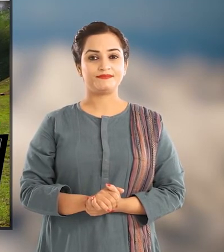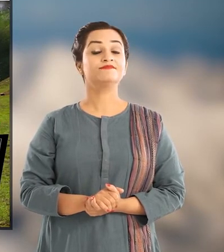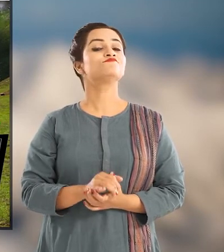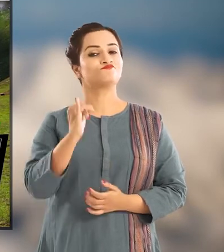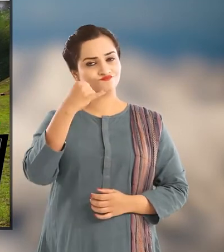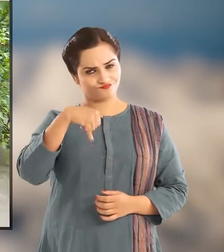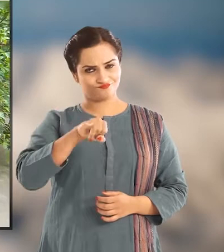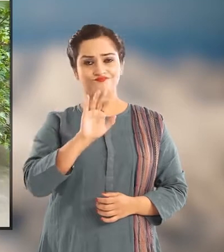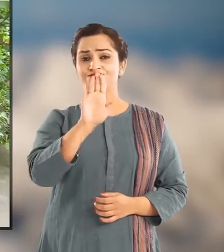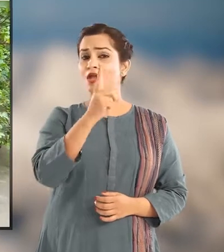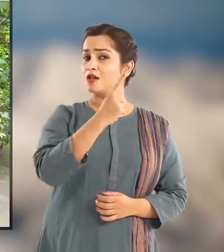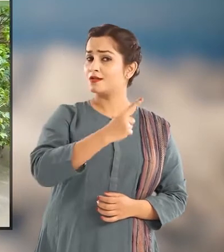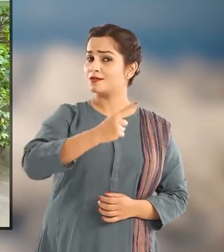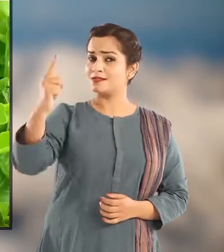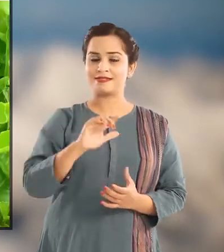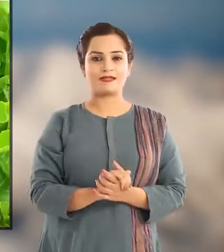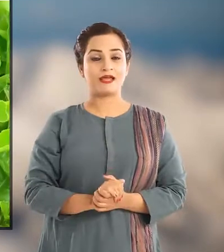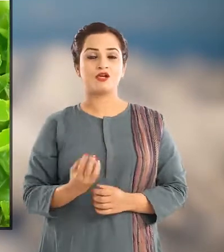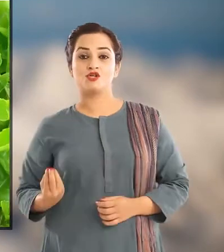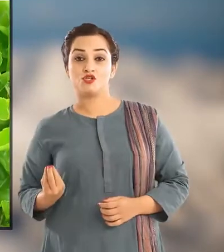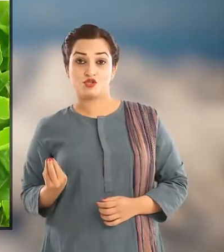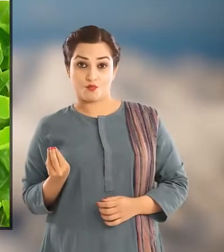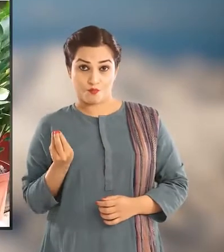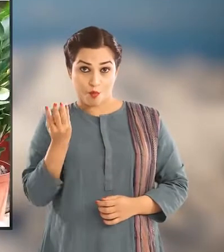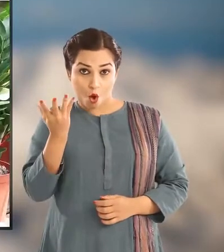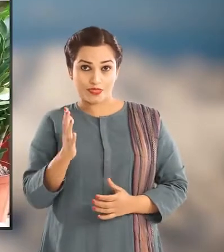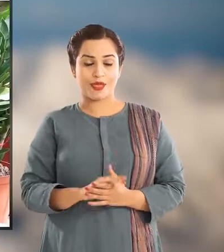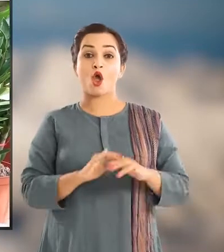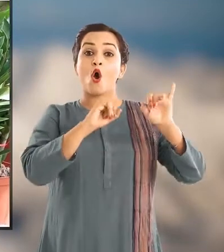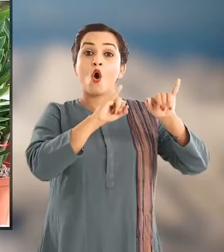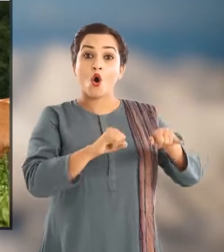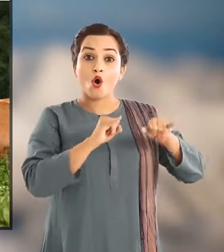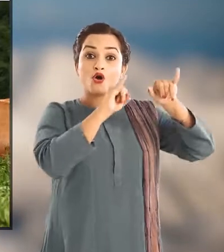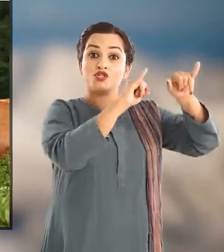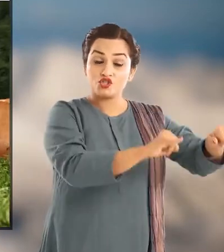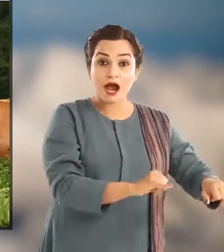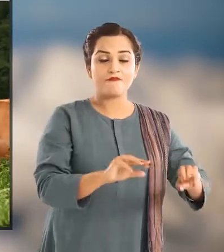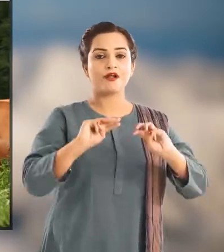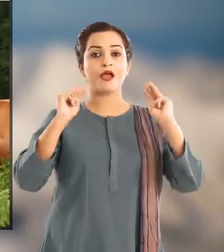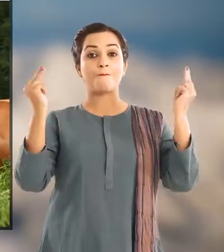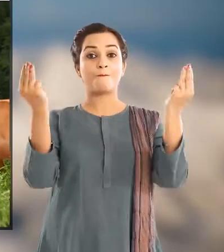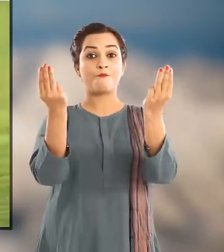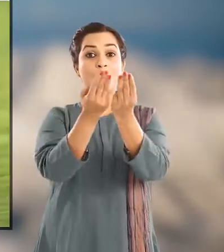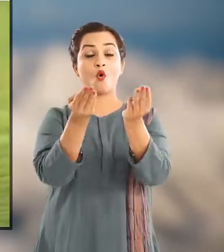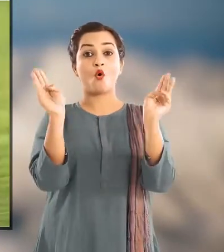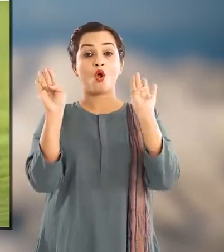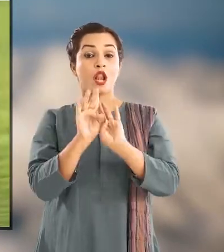जी बिलकुल, Plants और Animals इन्वाइर्मेंट के वो